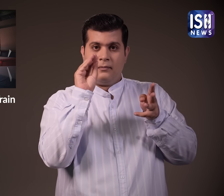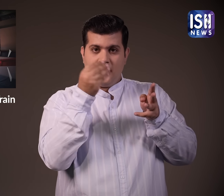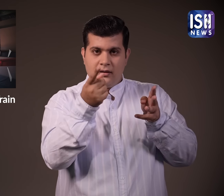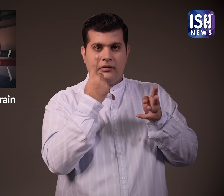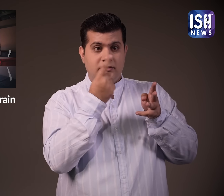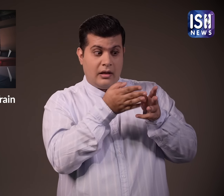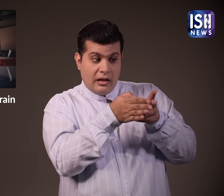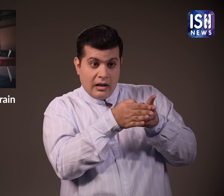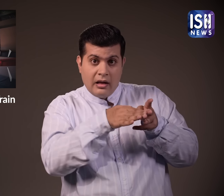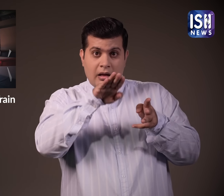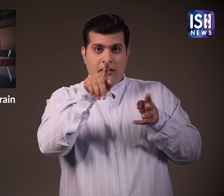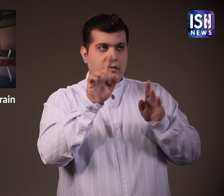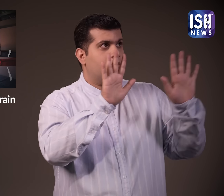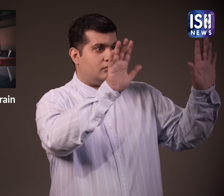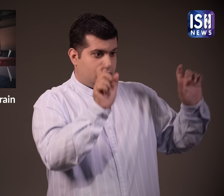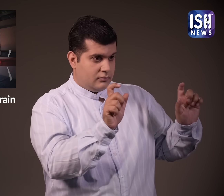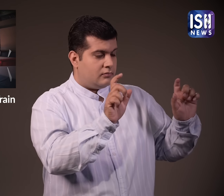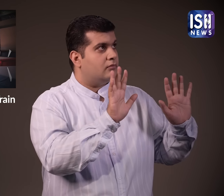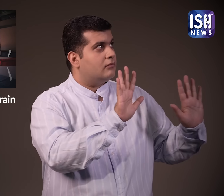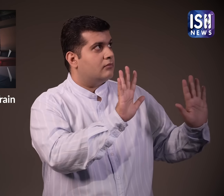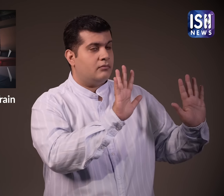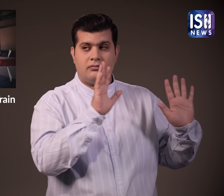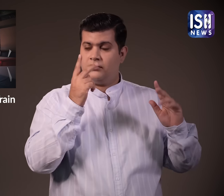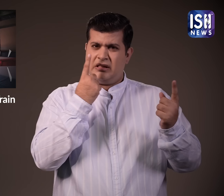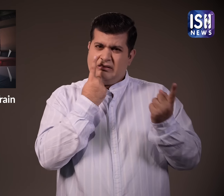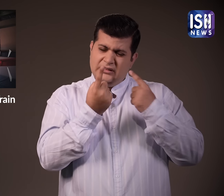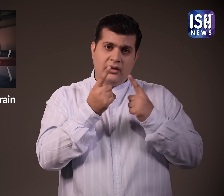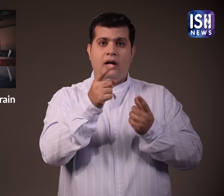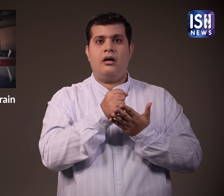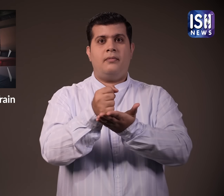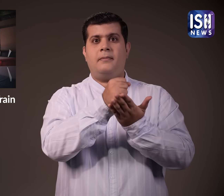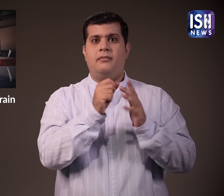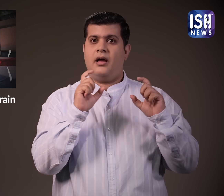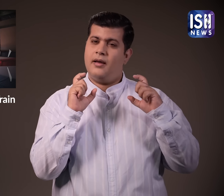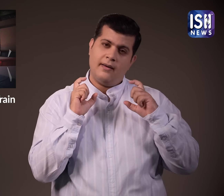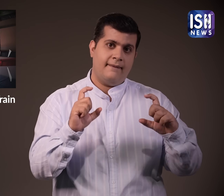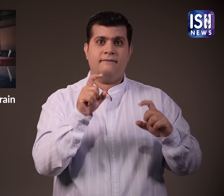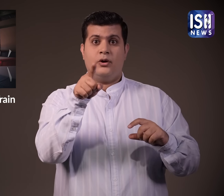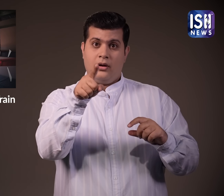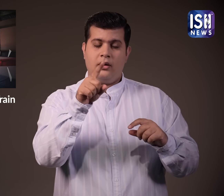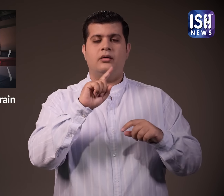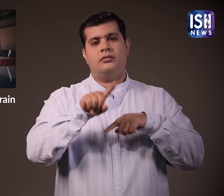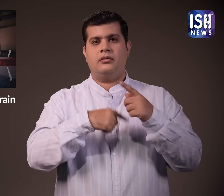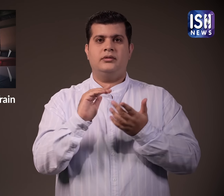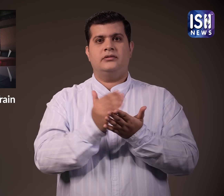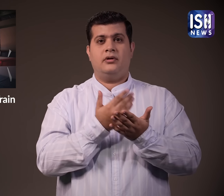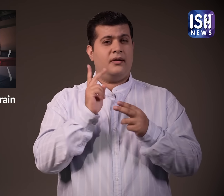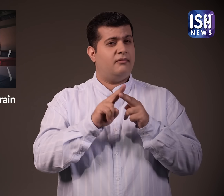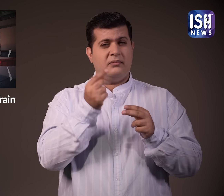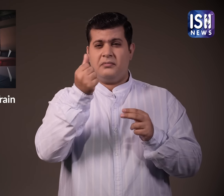आपकी सुरक्षा के लिए हमेशा सूनिश्चित करे कि जंजीरे ठीक से बंदी हो एक